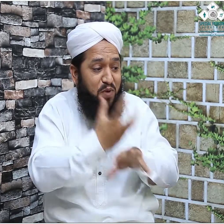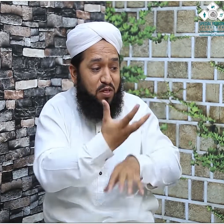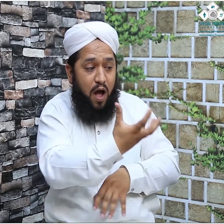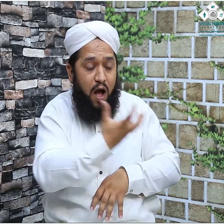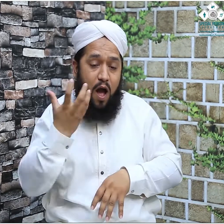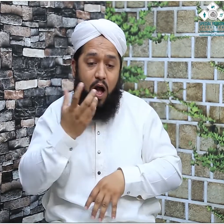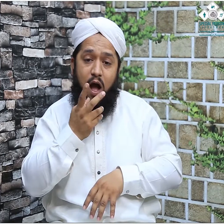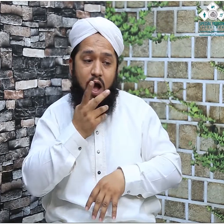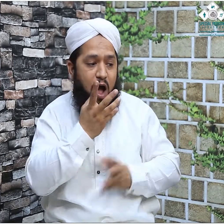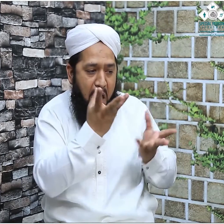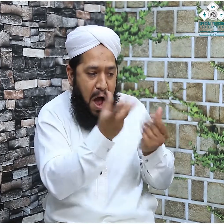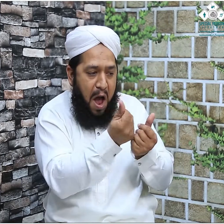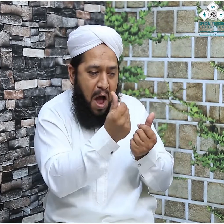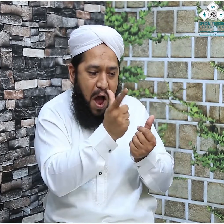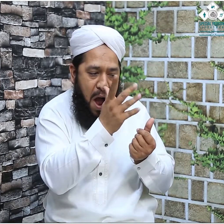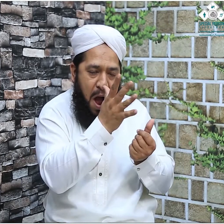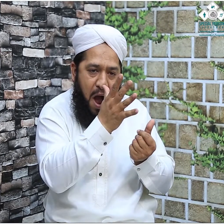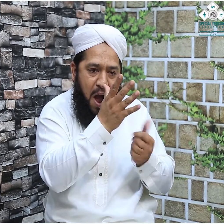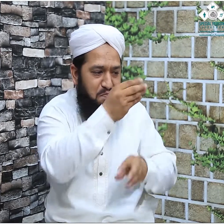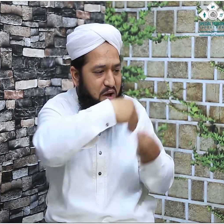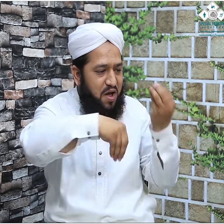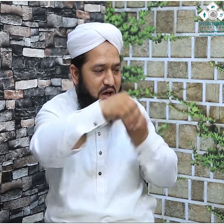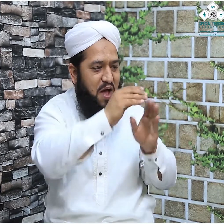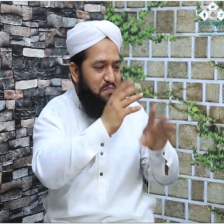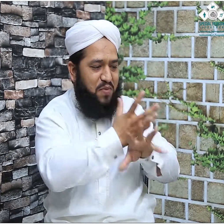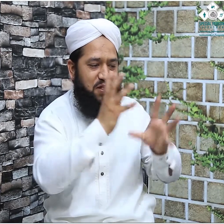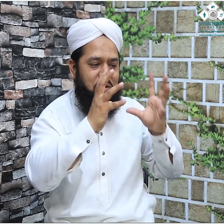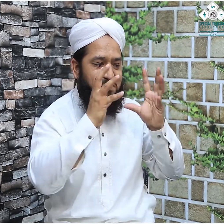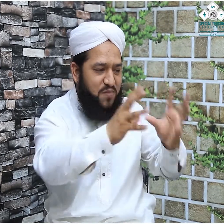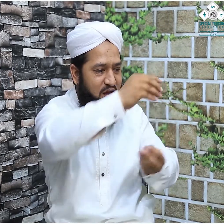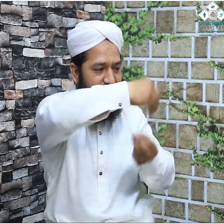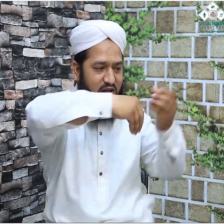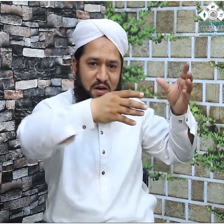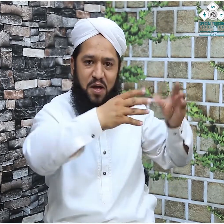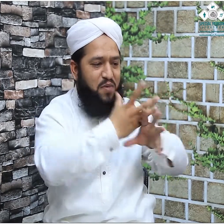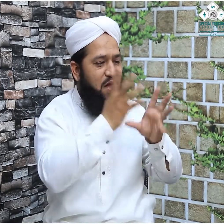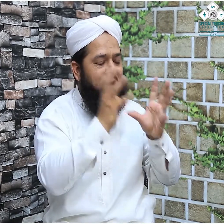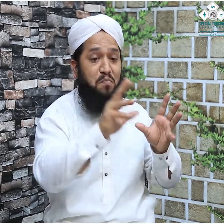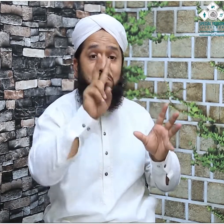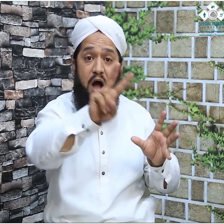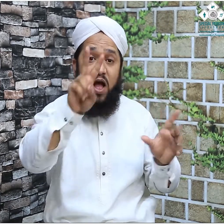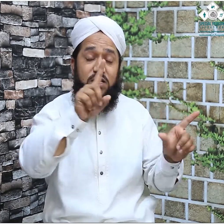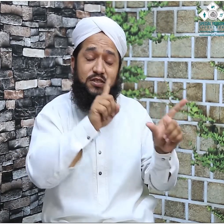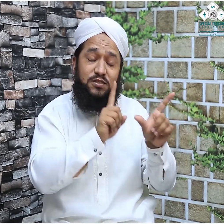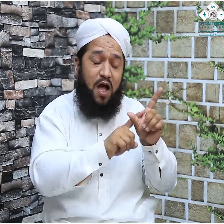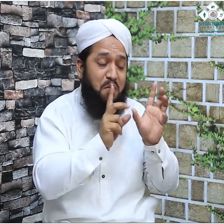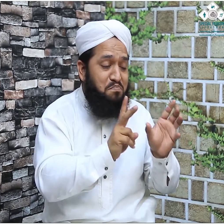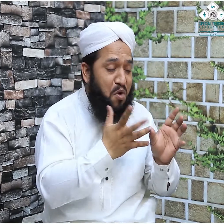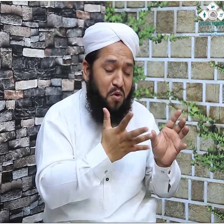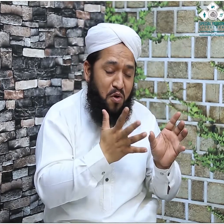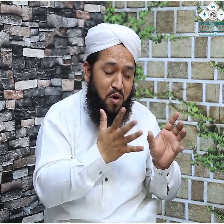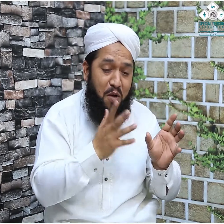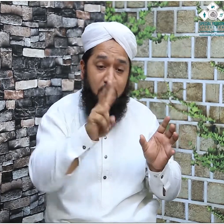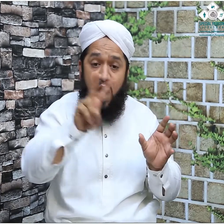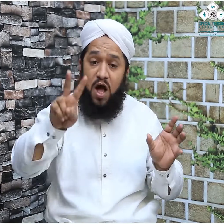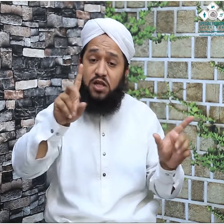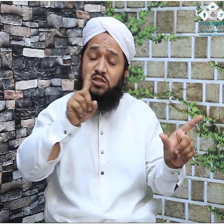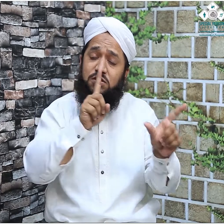تین سو انتالیس سنے ہجری کو اسے واپس لایا گیا اور پھر کعبہ مشرفہ میں اگزیکلی اسی مقام پر